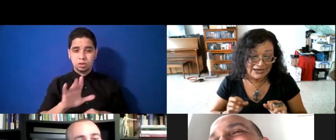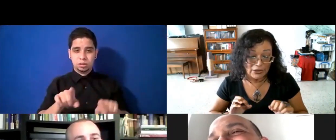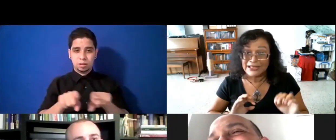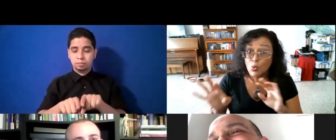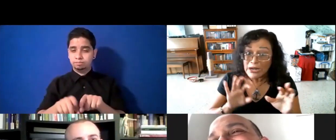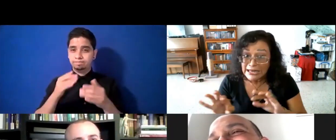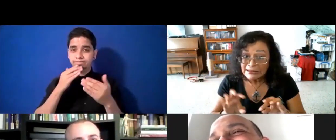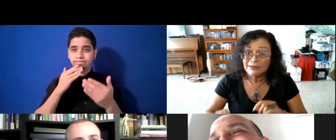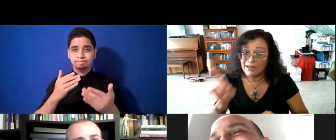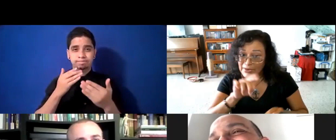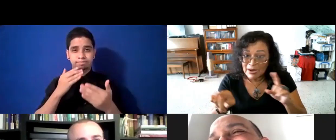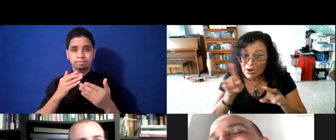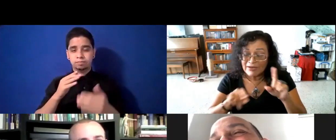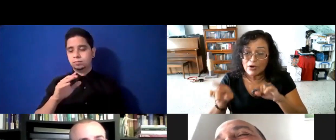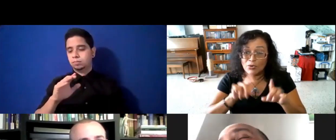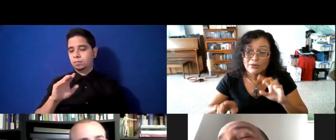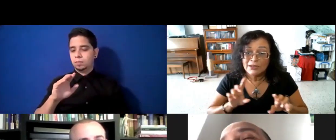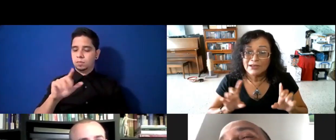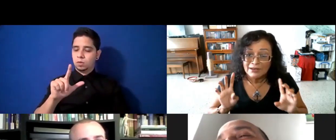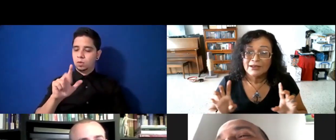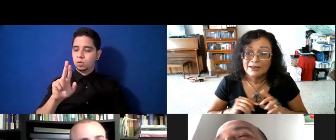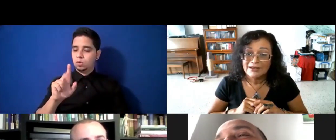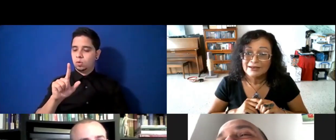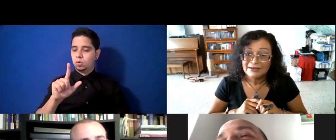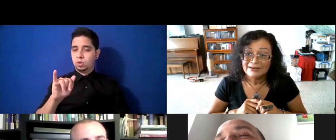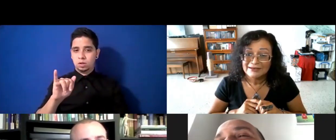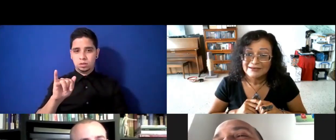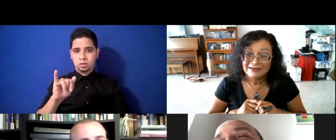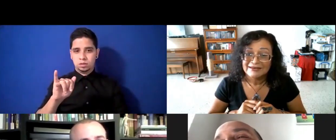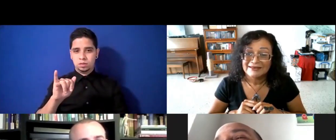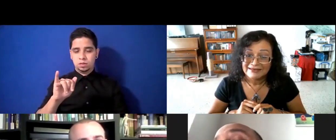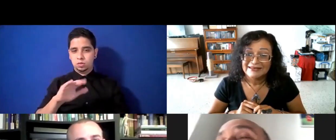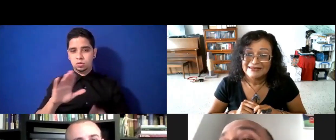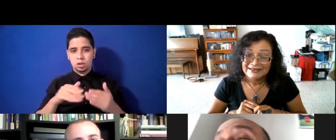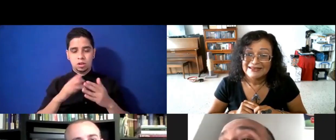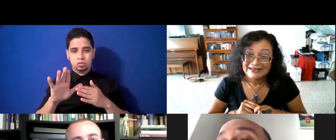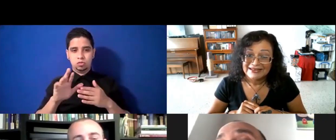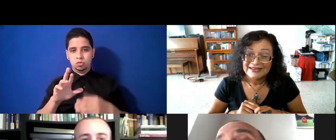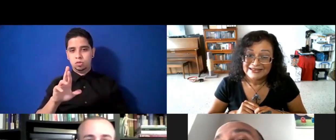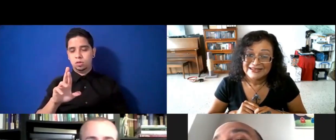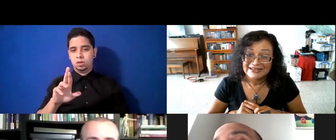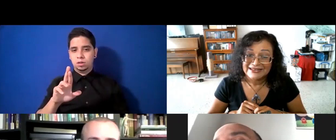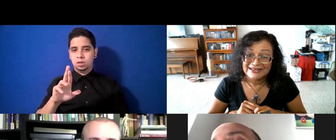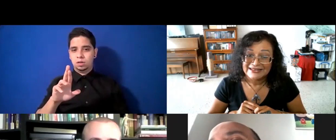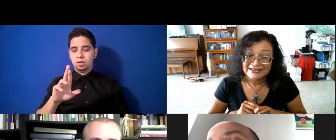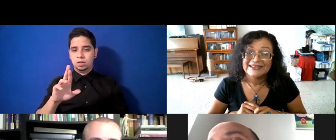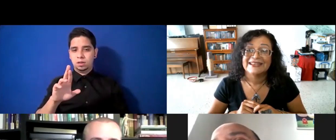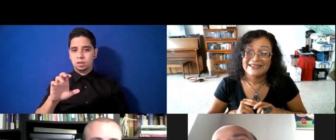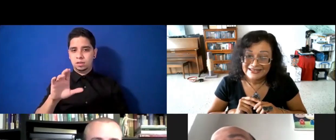mercado de Luli, también vamos a ver. Luli, son todas sus recetas, y por cierto, Luli ahora tiene su negocio propio, de